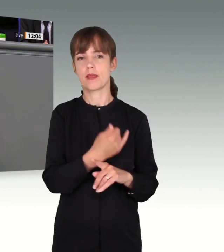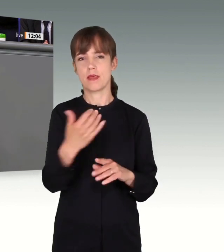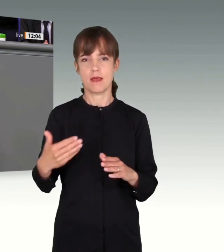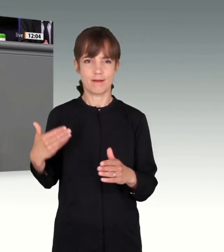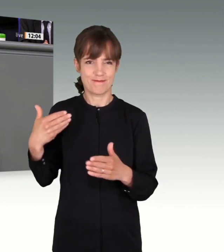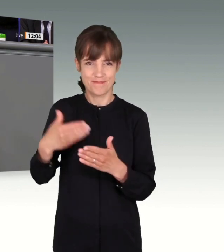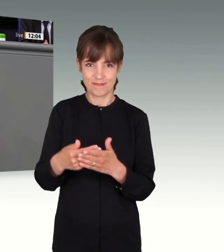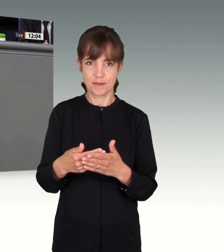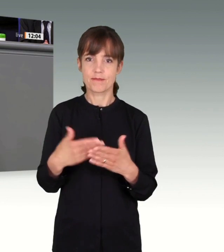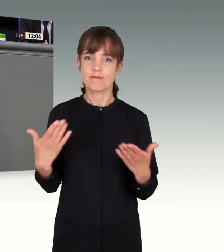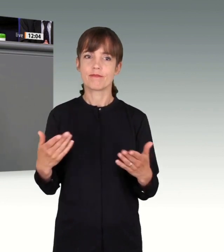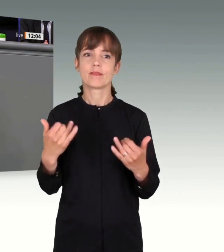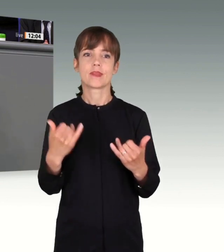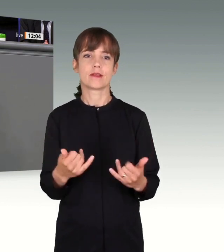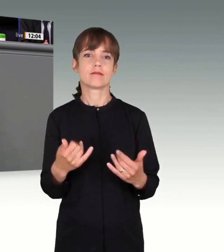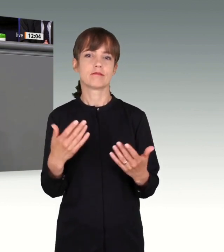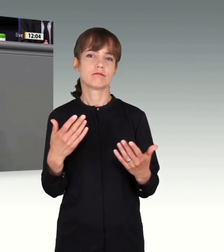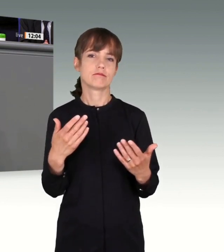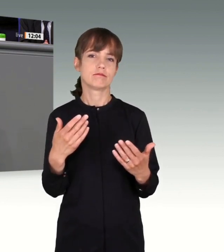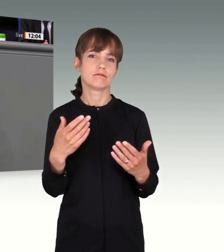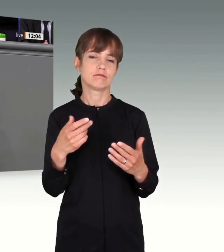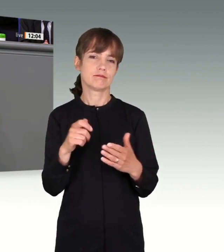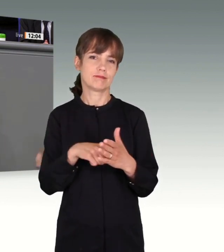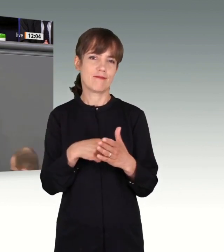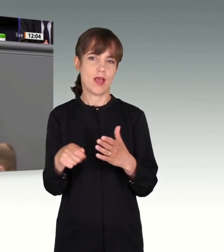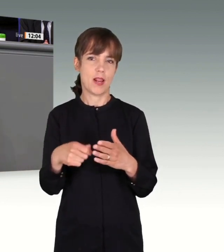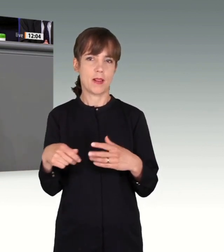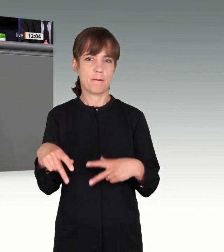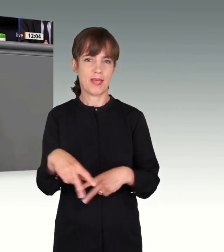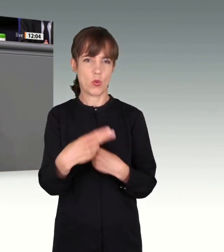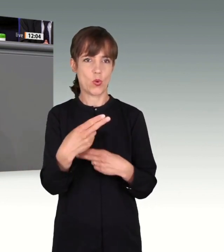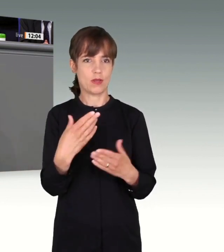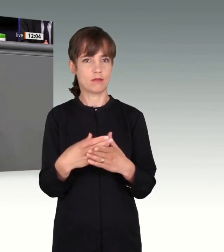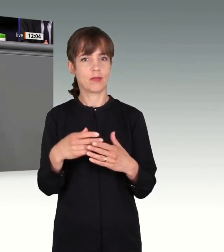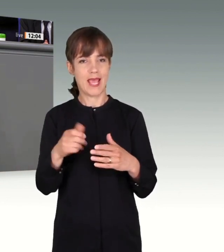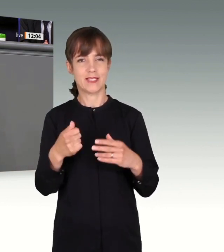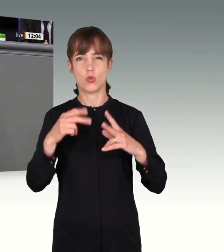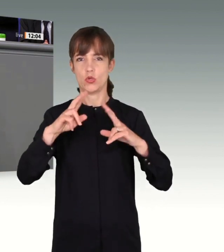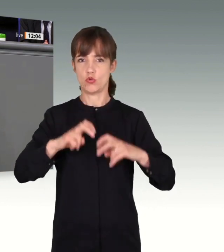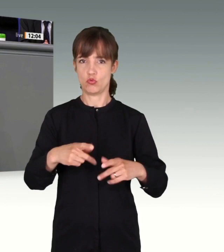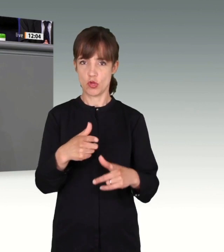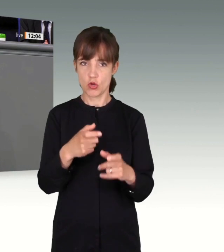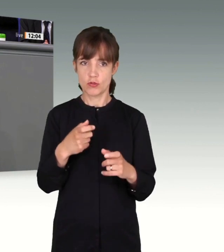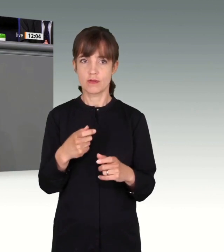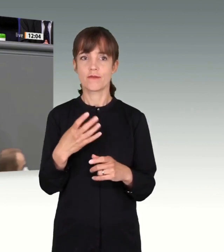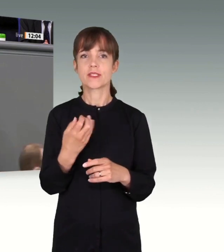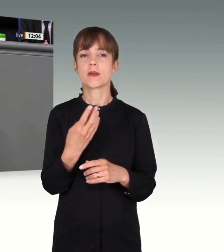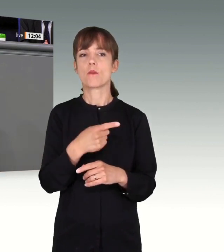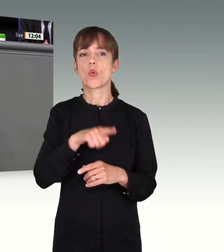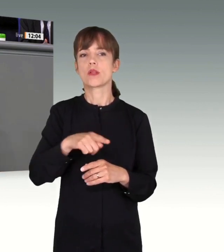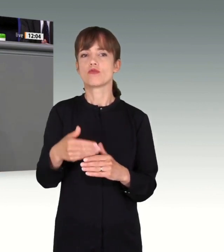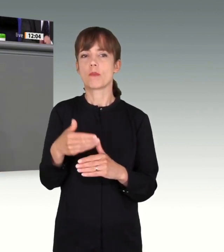Ihnen, Herr Präsident, Sie erwähnten es eben, den Bericht über seine Arbeit übergeben. Heute diskutieren wir diesen 1